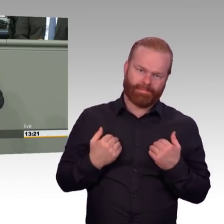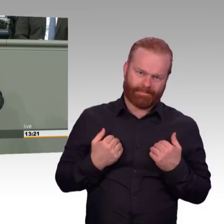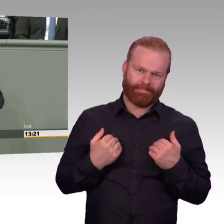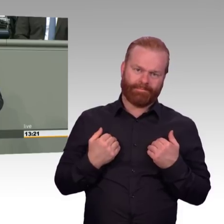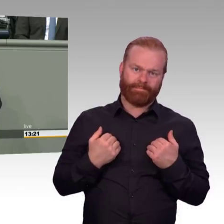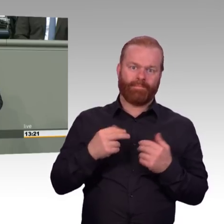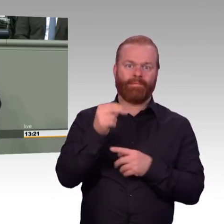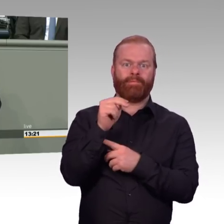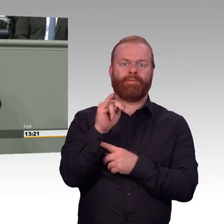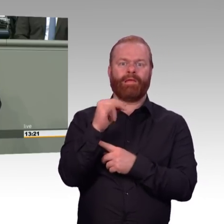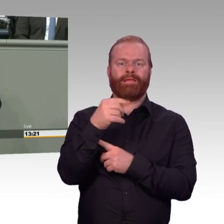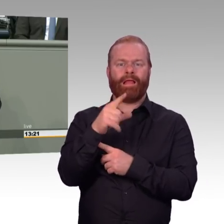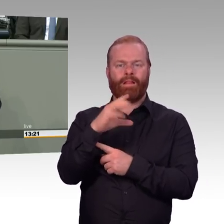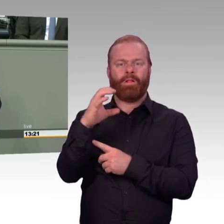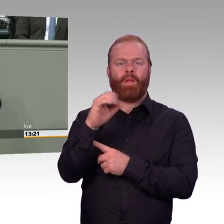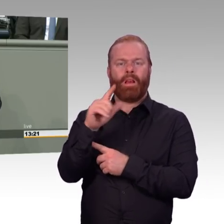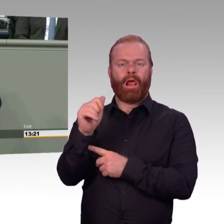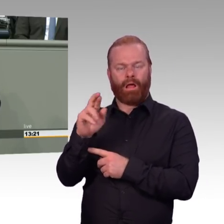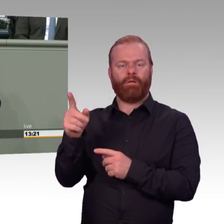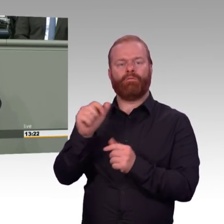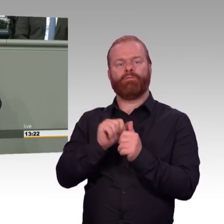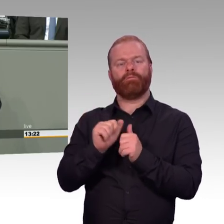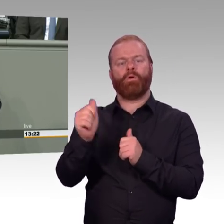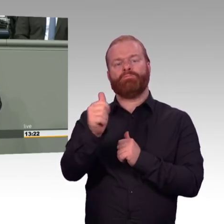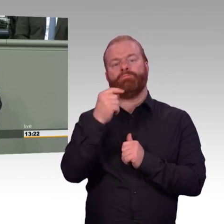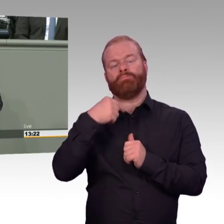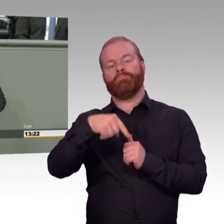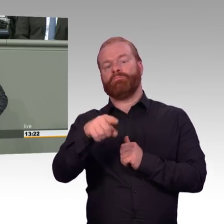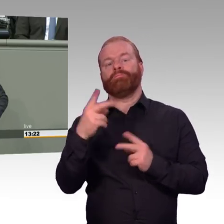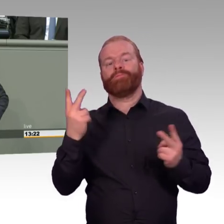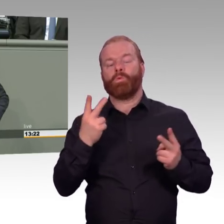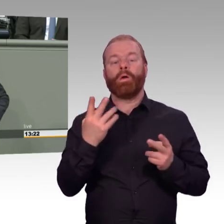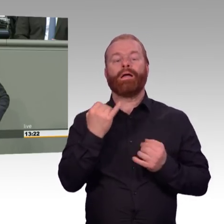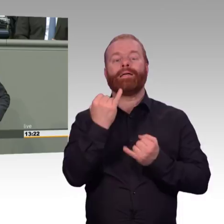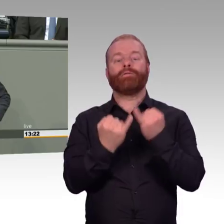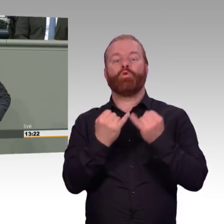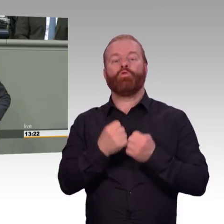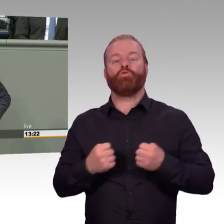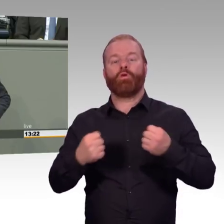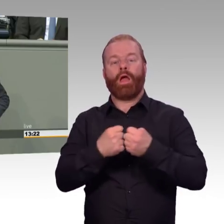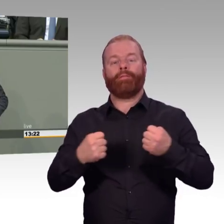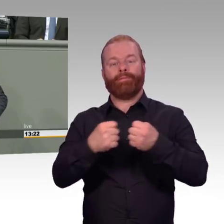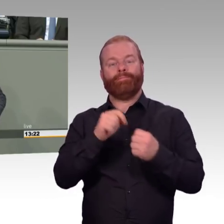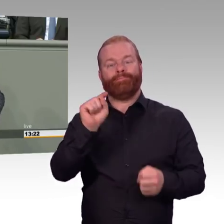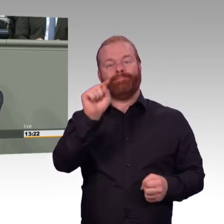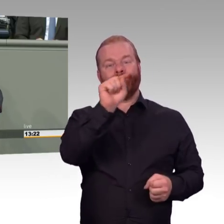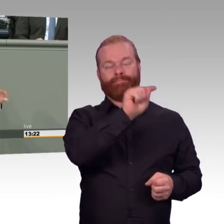eine einmalige Chance, die Luft zum Atmen zu besteuern. Weil sie damit angeblich die Welt vor dem Hitzetot bewahren, erhalten die